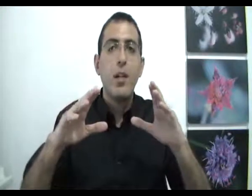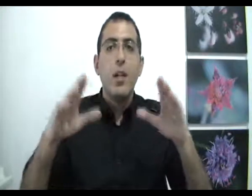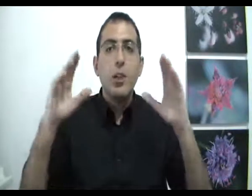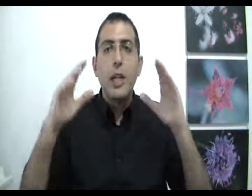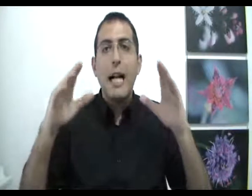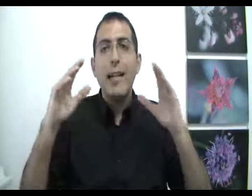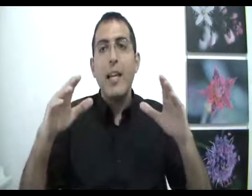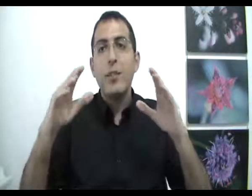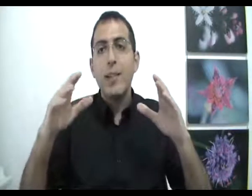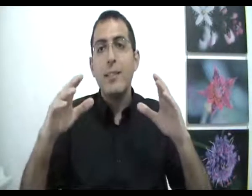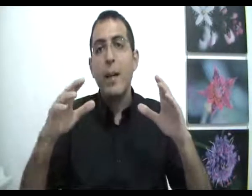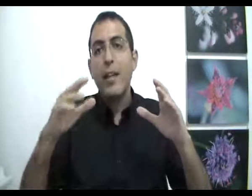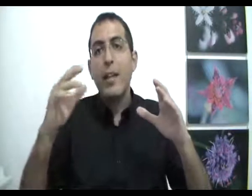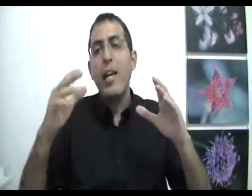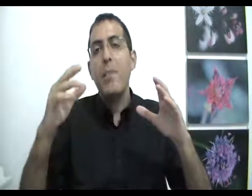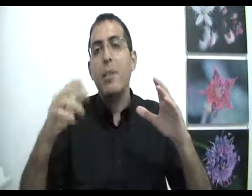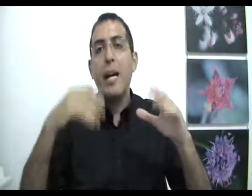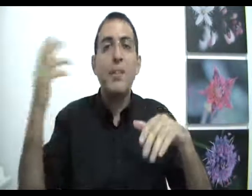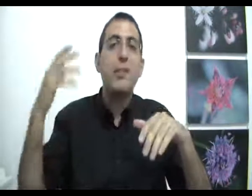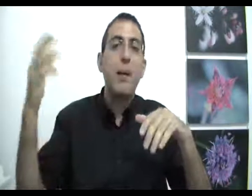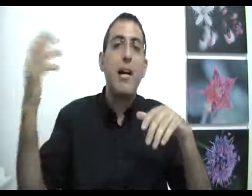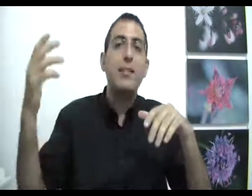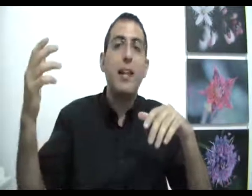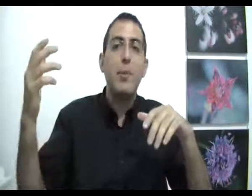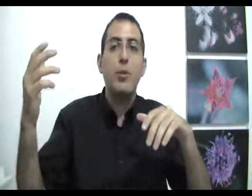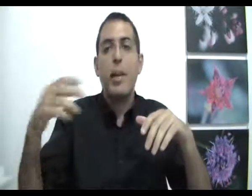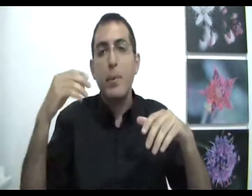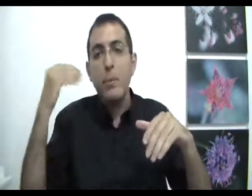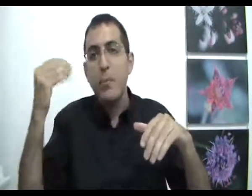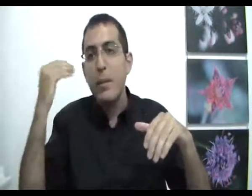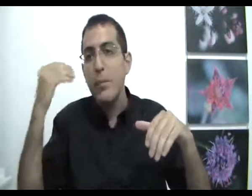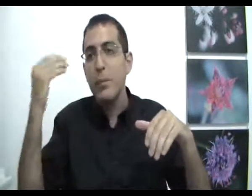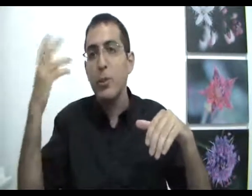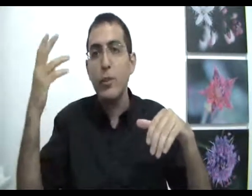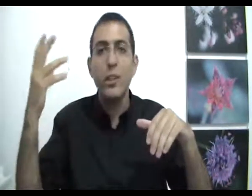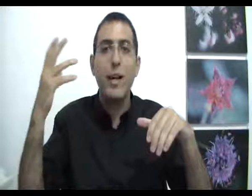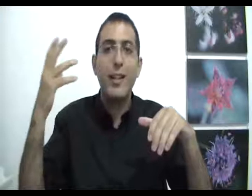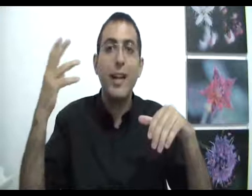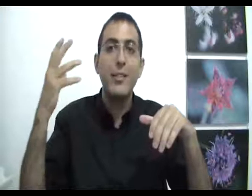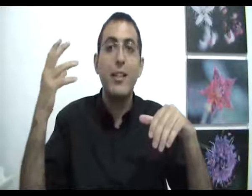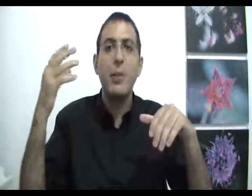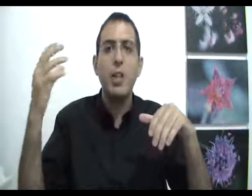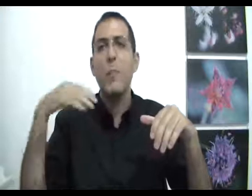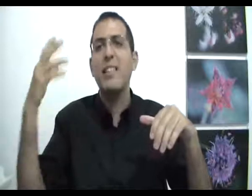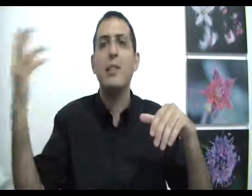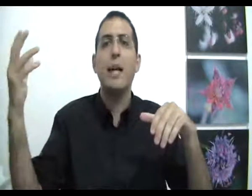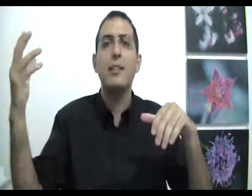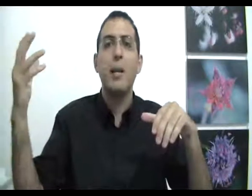של הקראי ושל הסיבה כי אם גם הסיבה החזקה ביותר אם בסופו של דבר הקראית כי תמיד נשאל ומה הסיבה עצמה